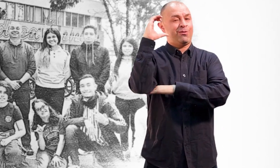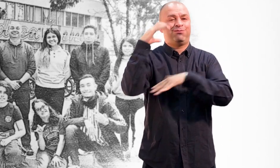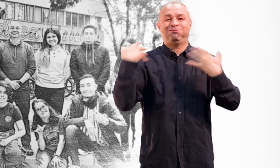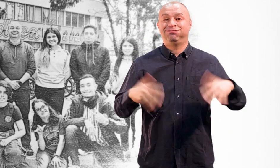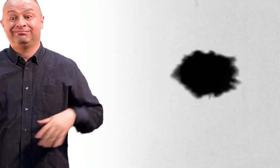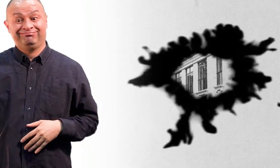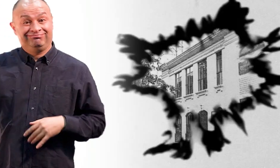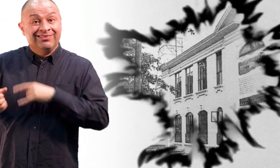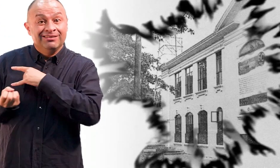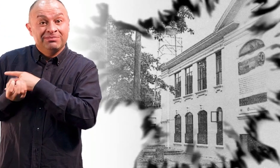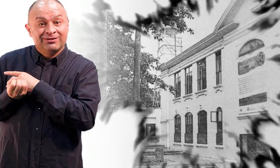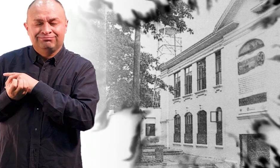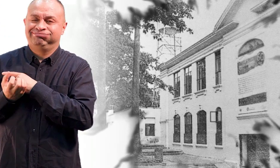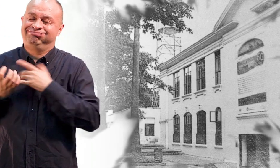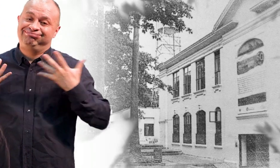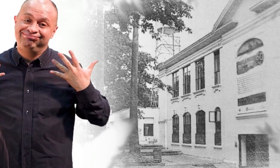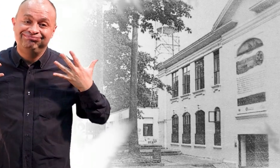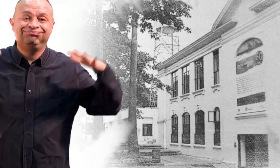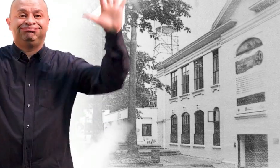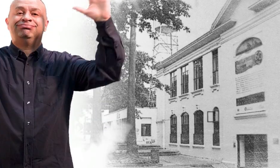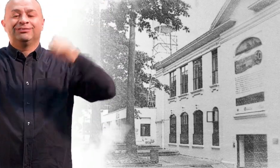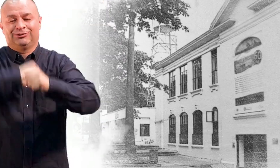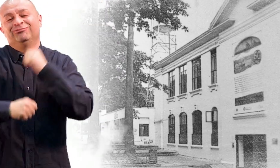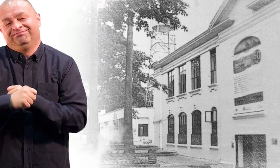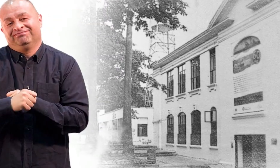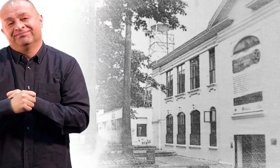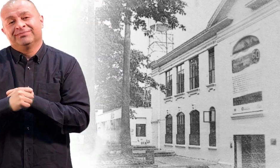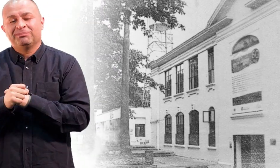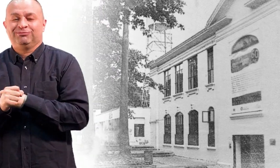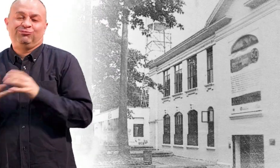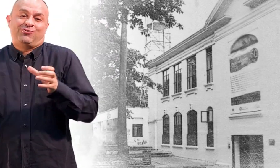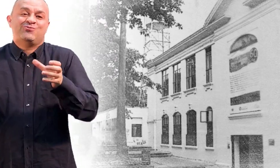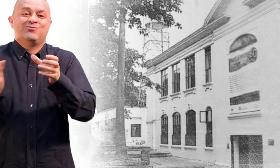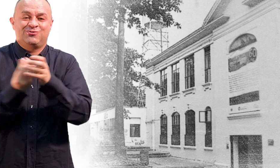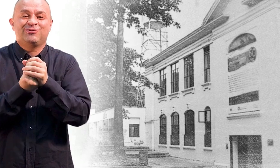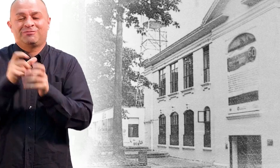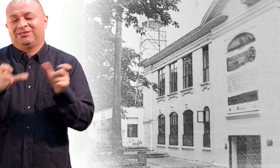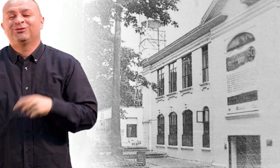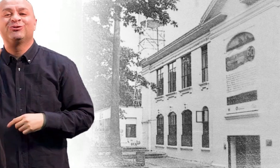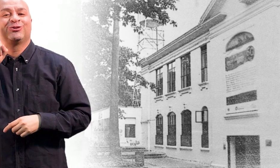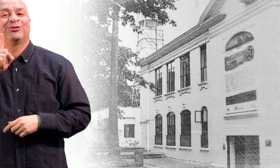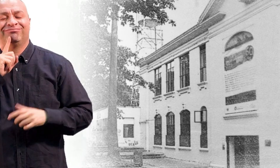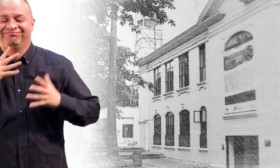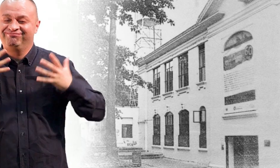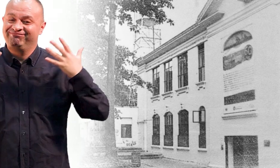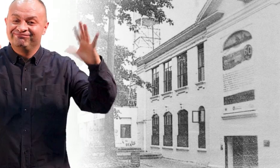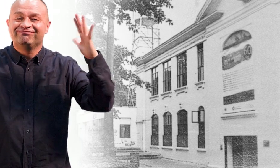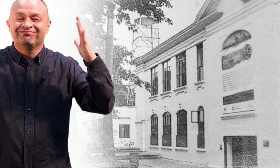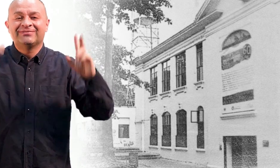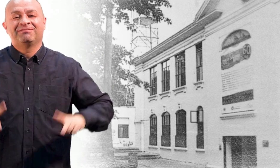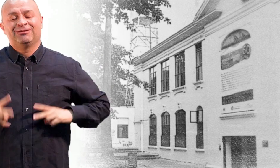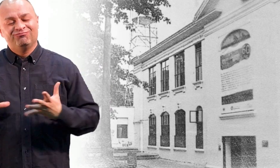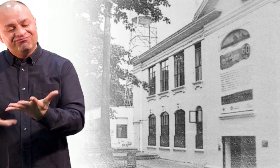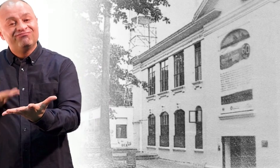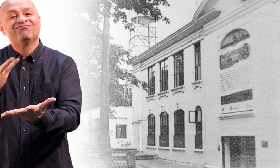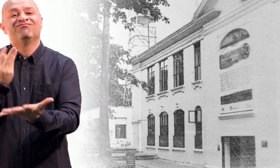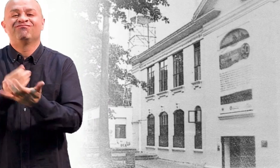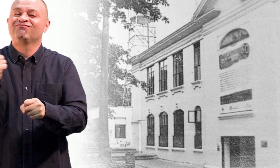En esta, la Universidad Pedagógica, celebramos 20 años de inclusión de personas sordas. Celebramos la vida, obra y